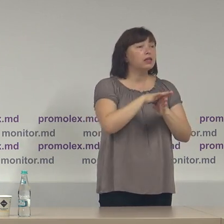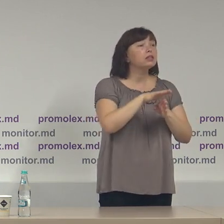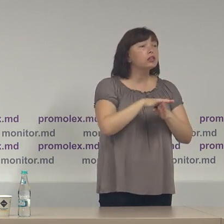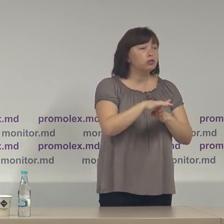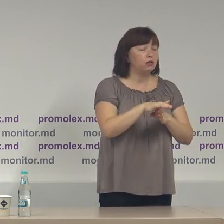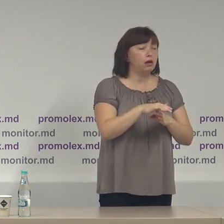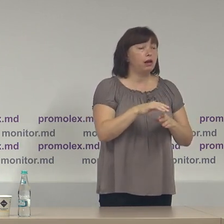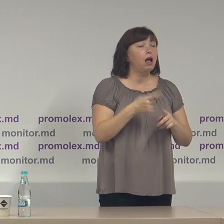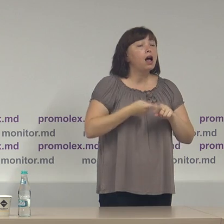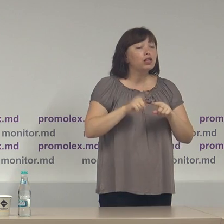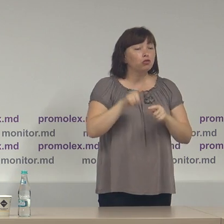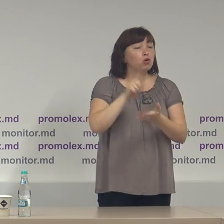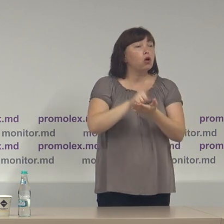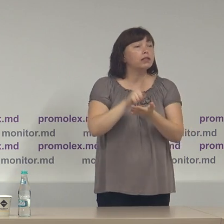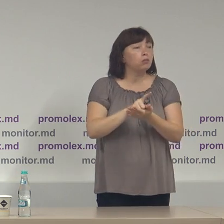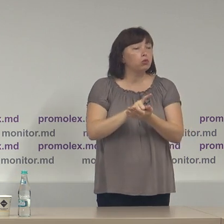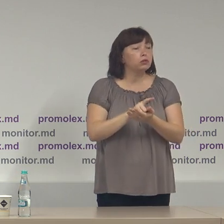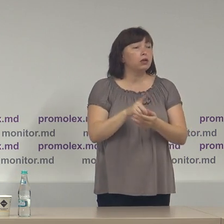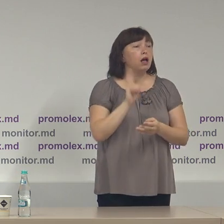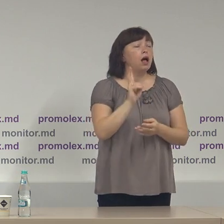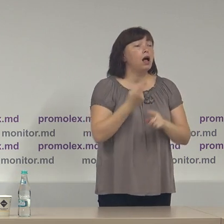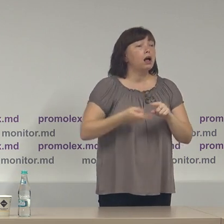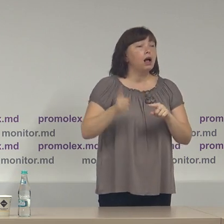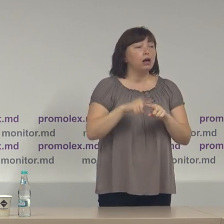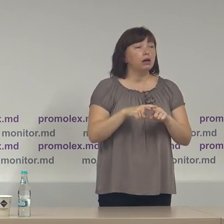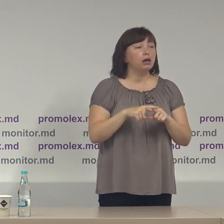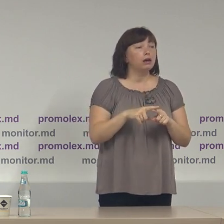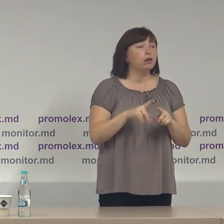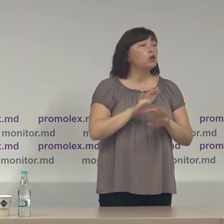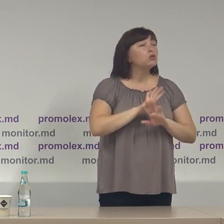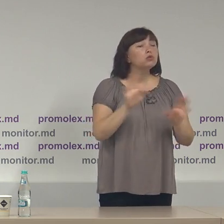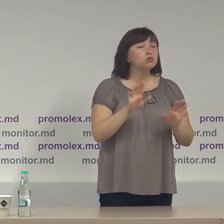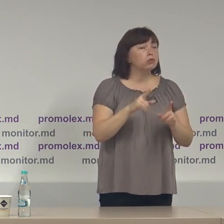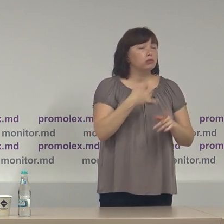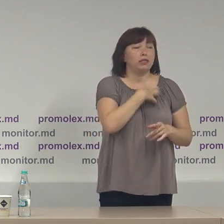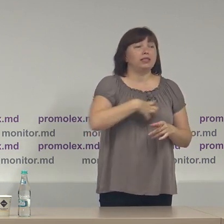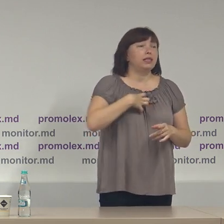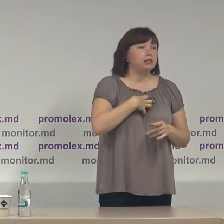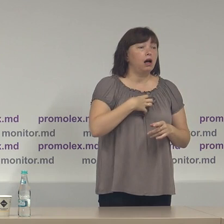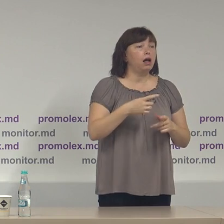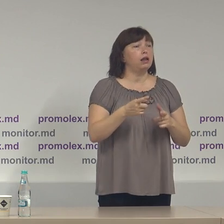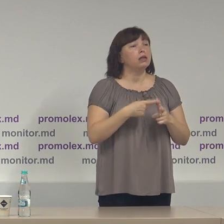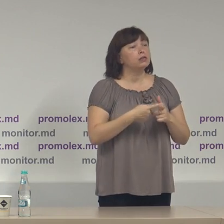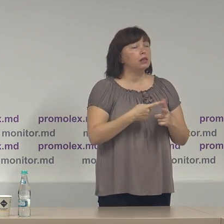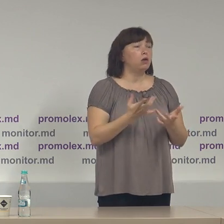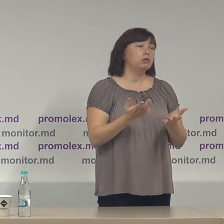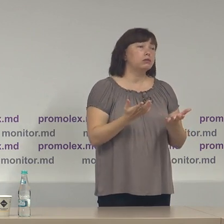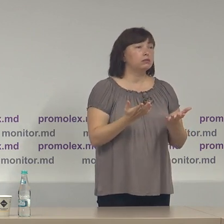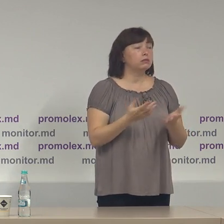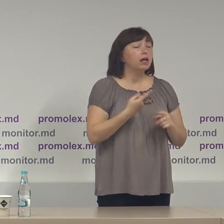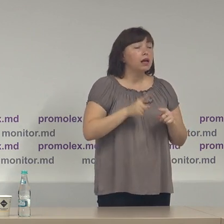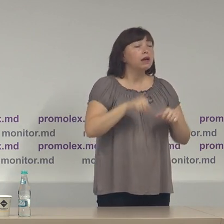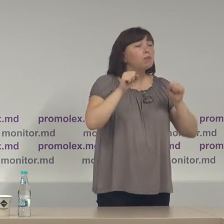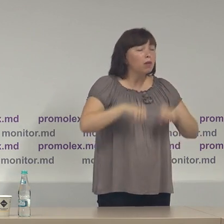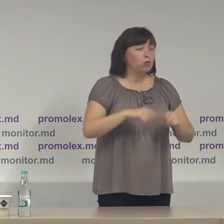acelor atribuții care nu sunt esențiale sau nu sunt importante sau care